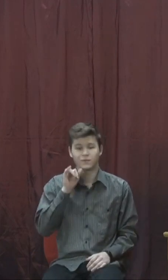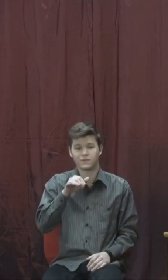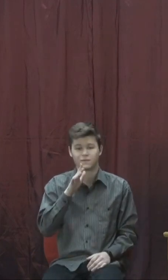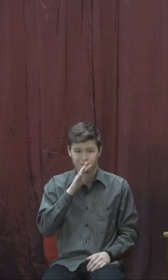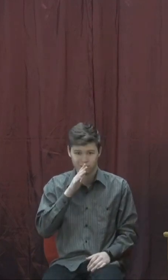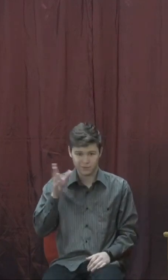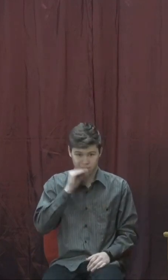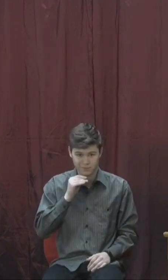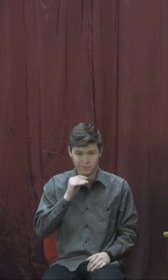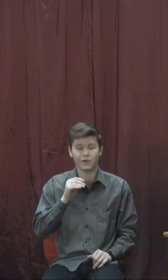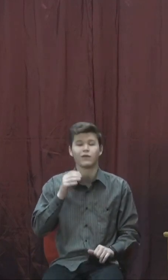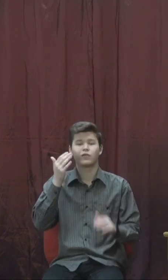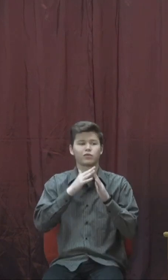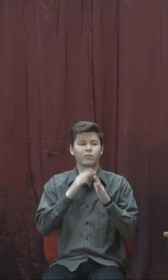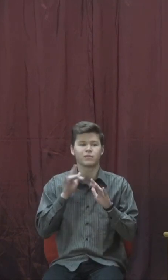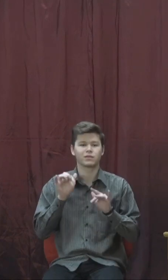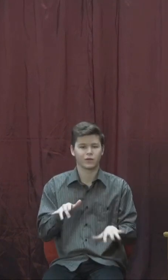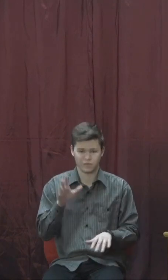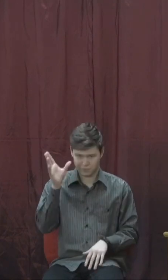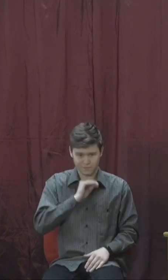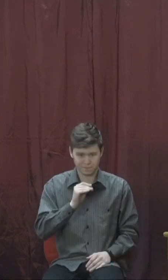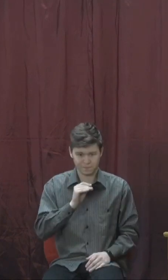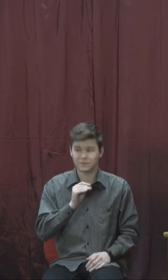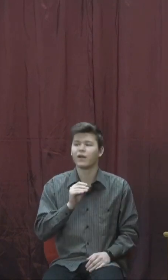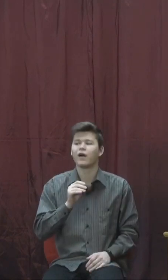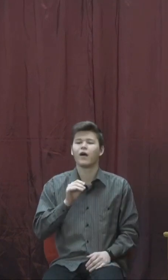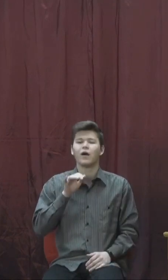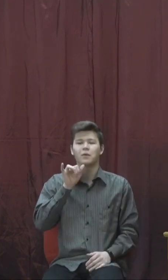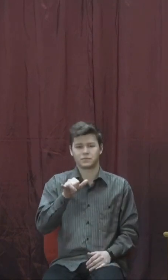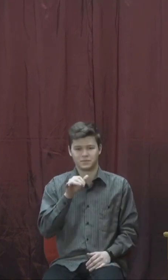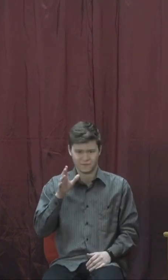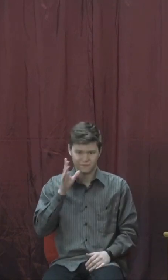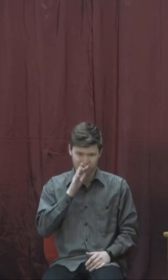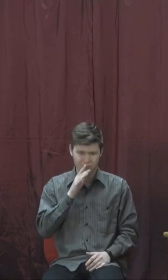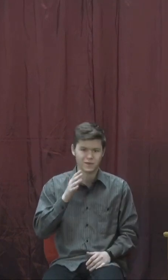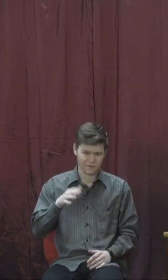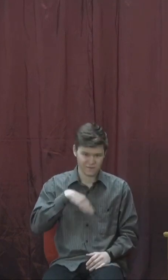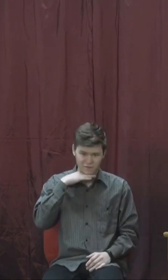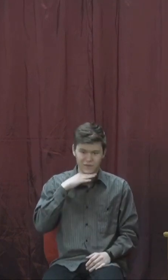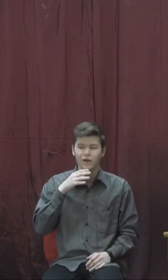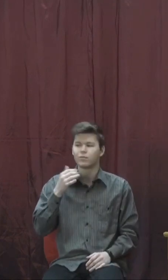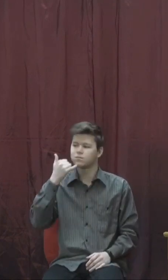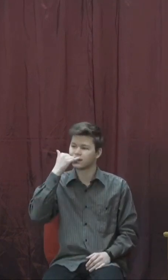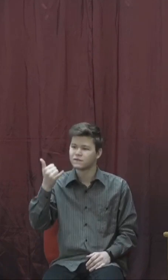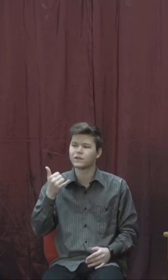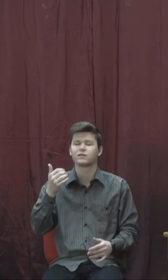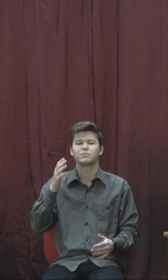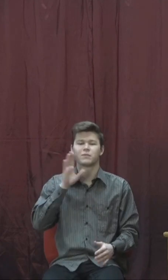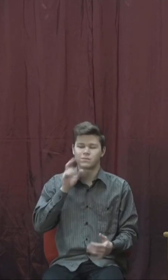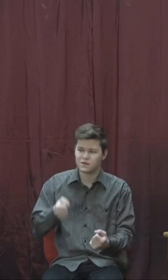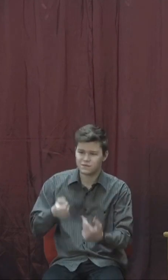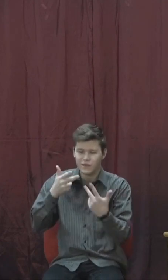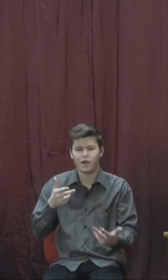переробити всі домашні справи? Чи я знайшов час зараз подзвонити мамі, своїм